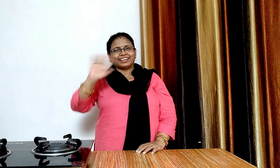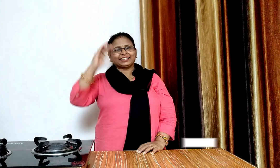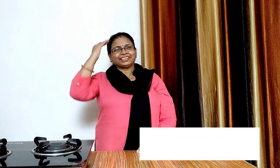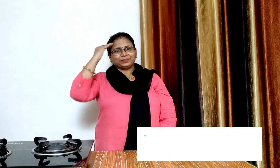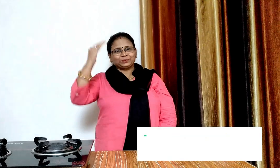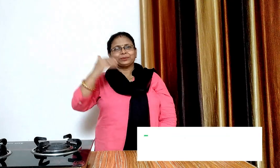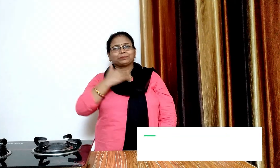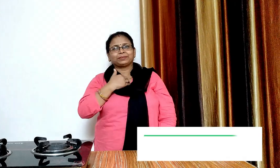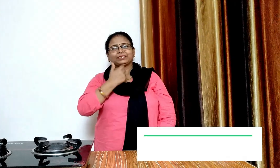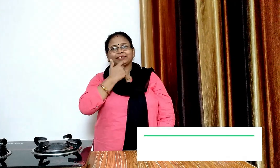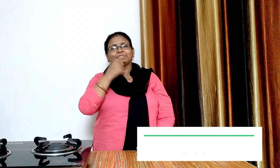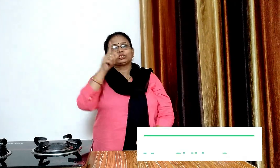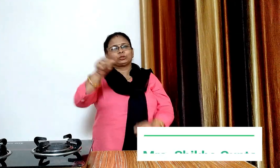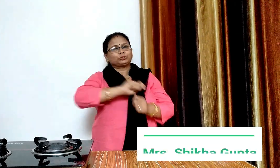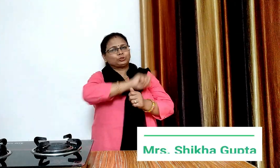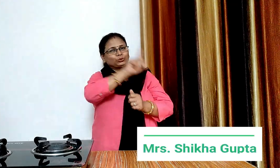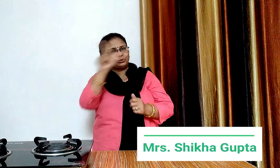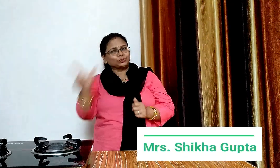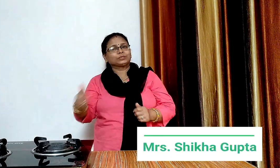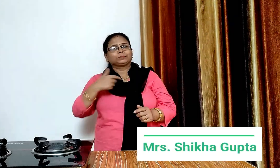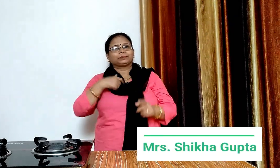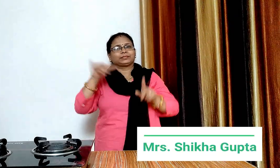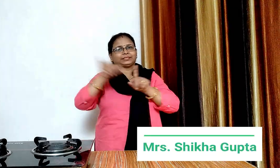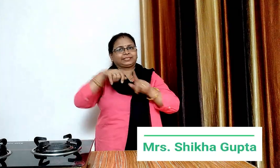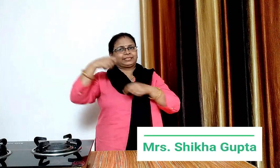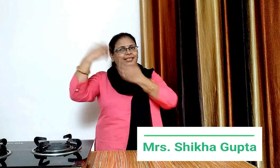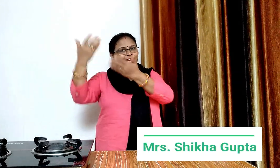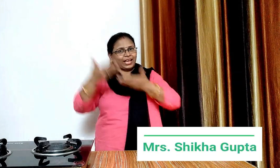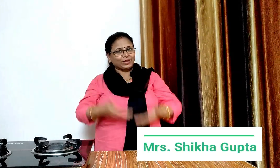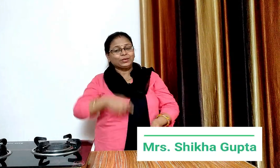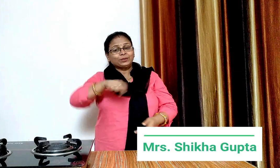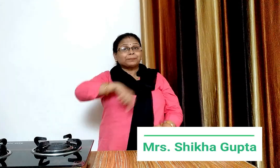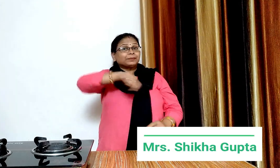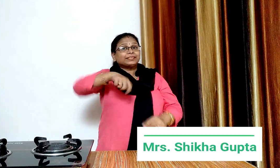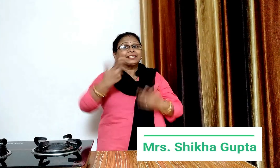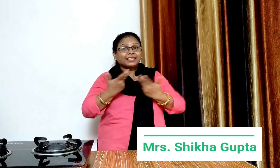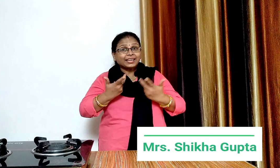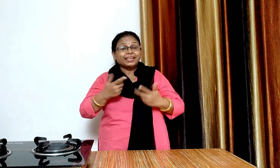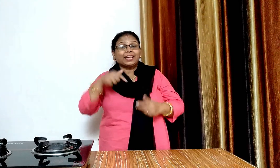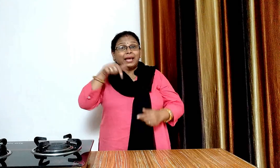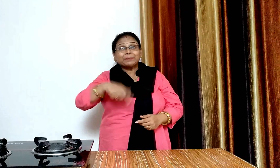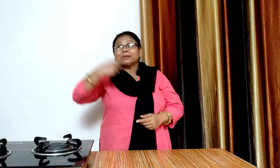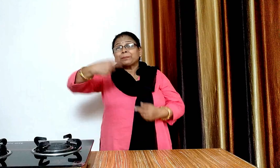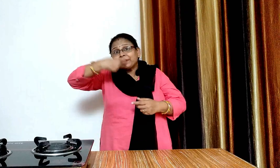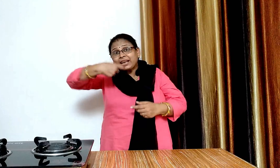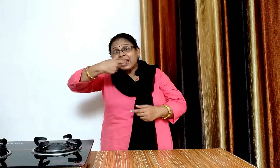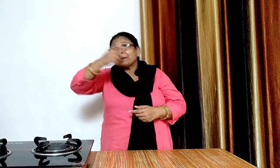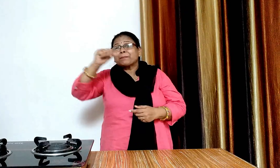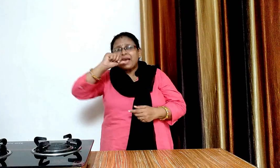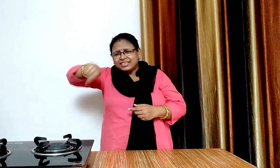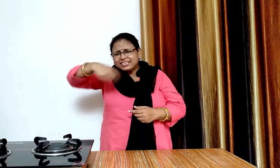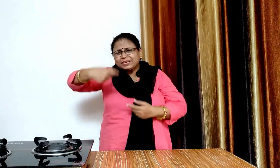हेलो फ्रेंड्स मैं शिखा आप सभी का अपने यूट्यू चैनल पर स्वागत करती हूँ आज अगोल गप्पो का पानी बनाएंगे